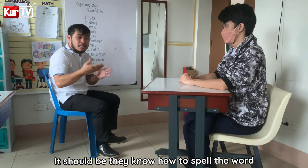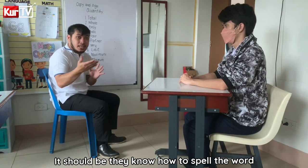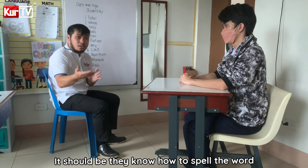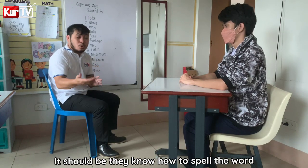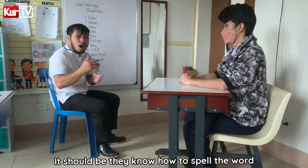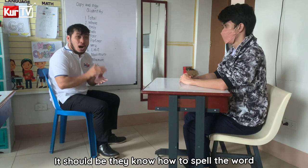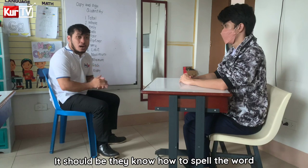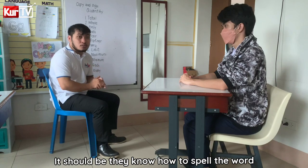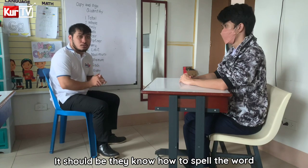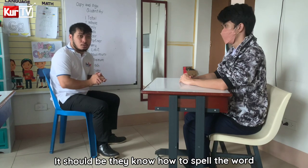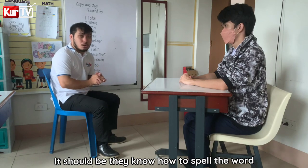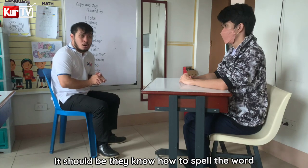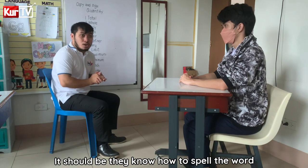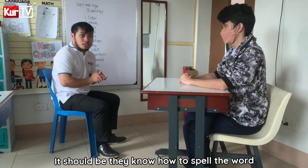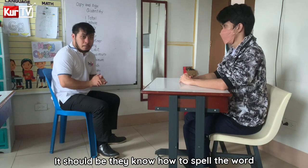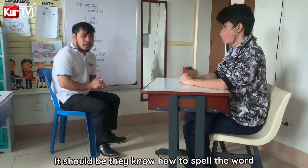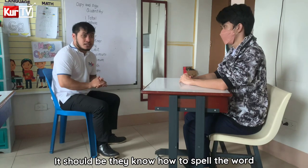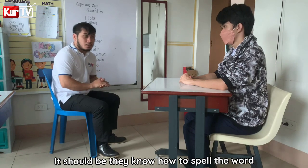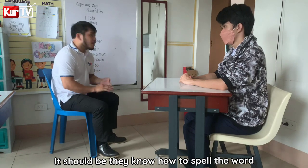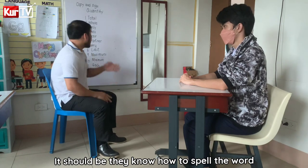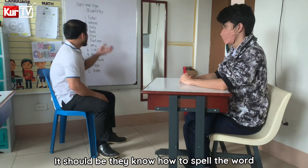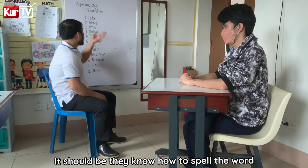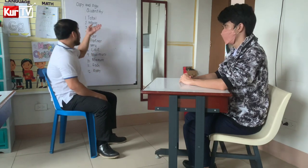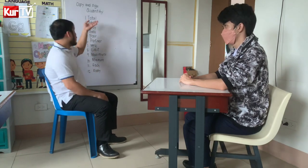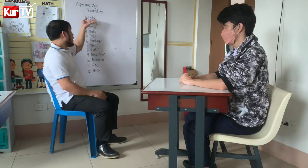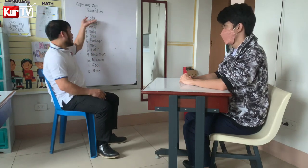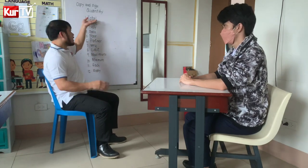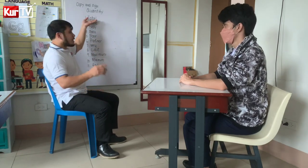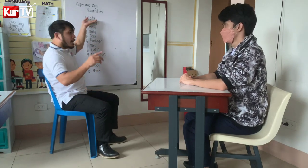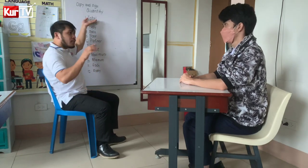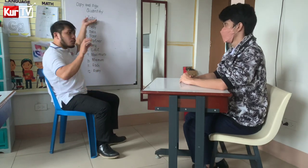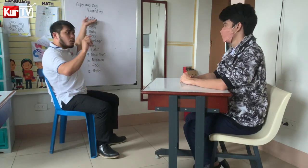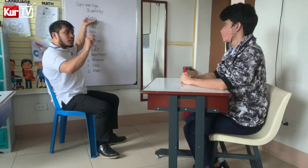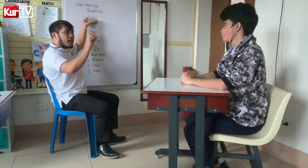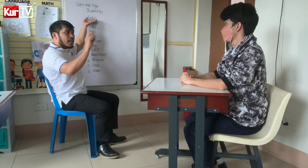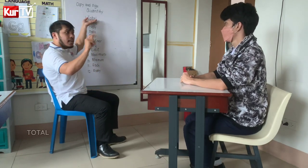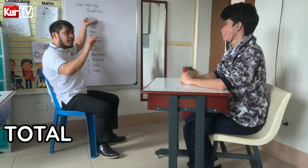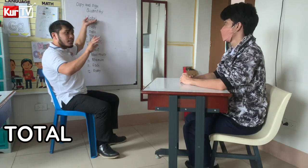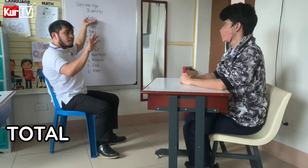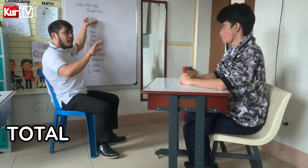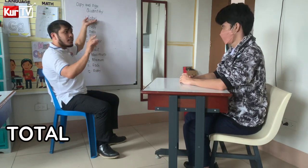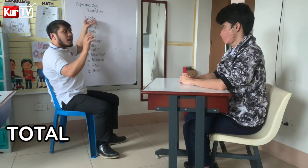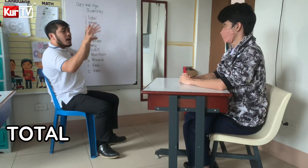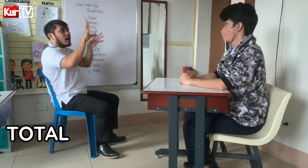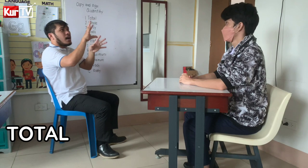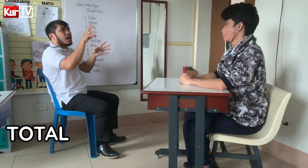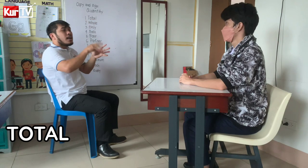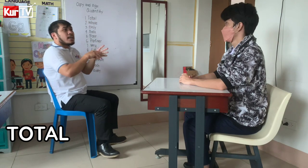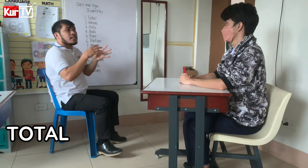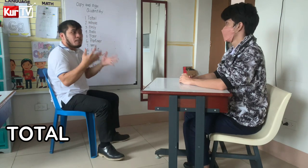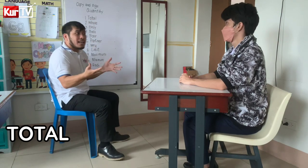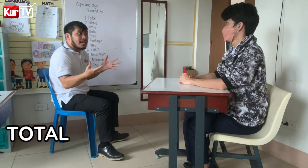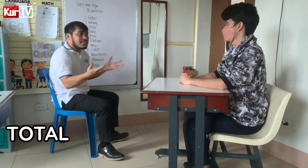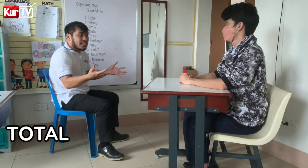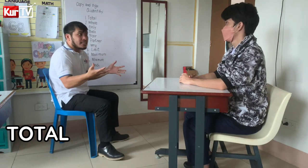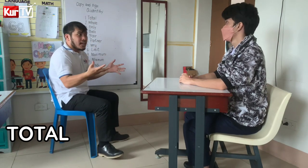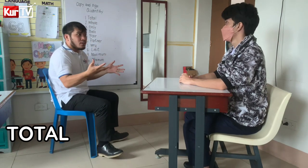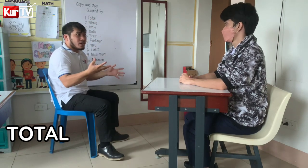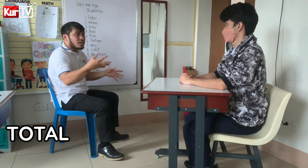they know how to spell the word. So, okay. Let's sign. Total. Spell. Spell and sign tayo. Ayan